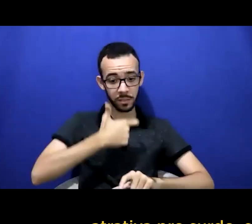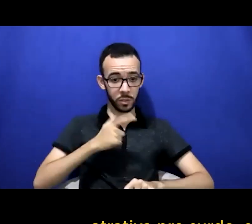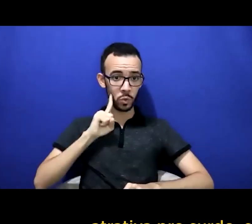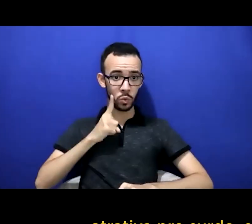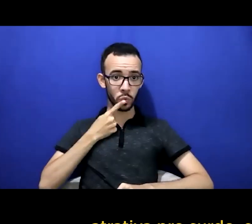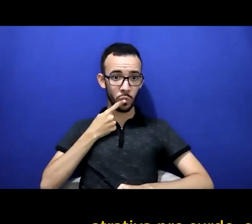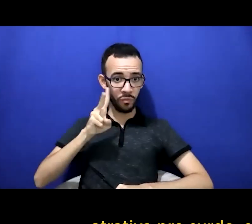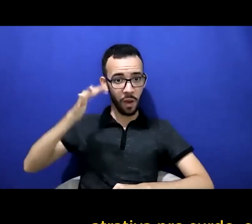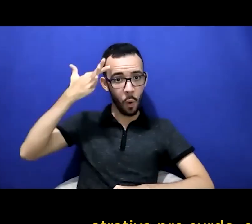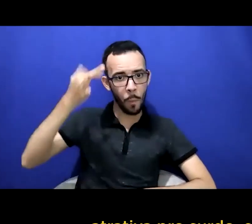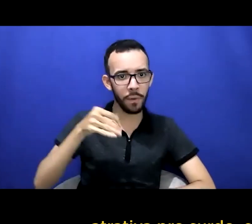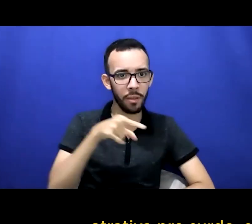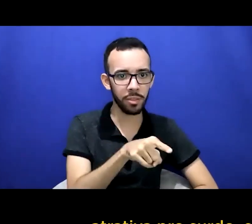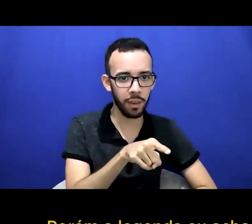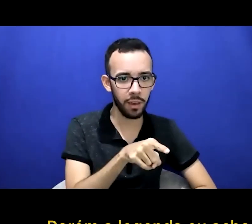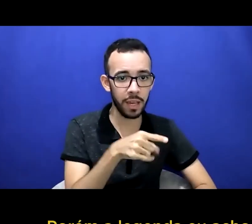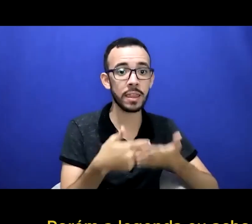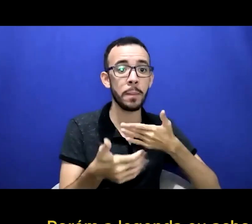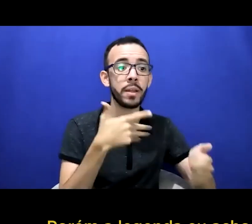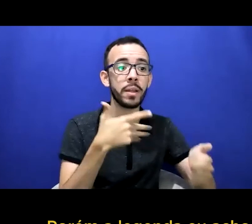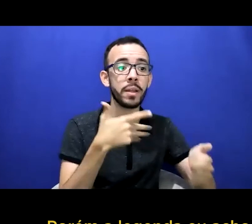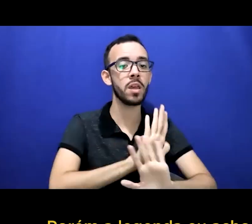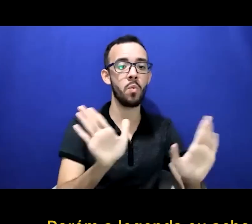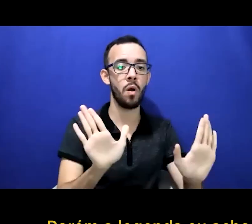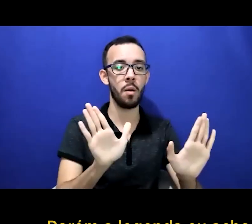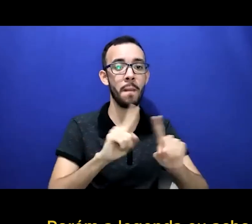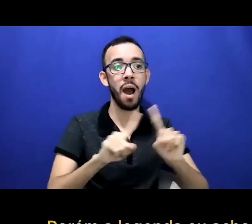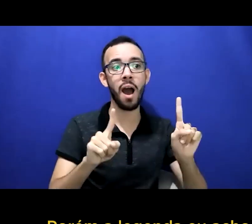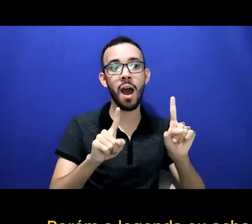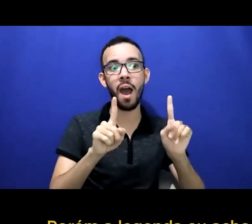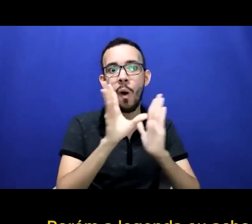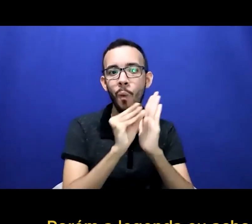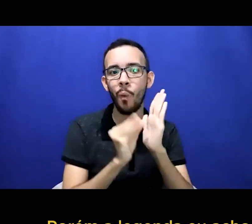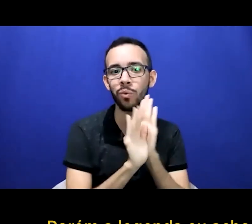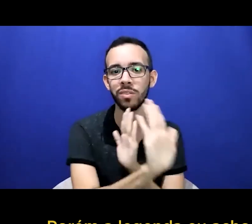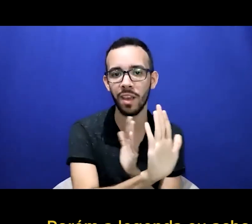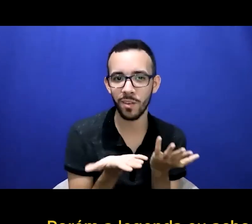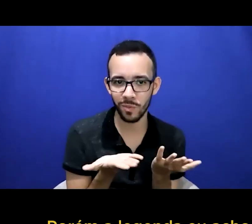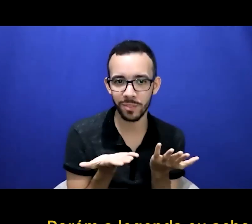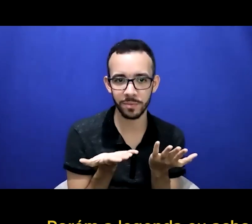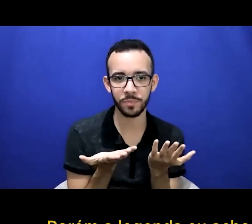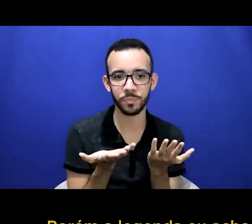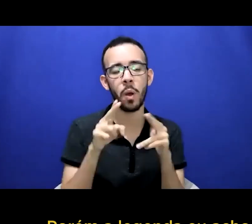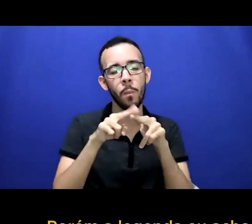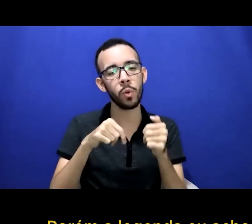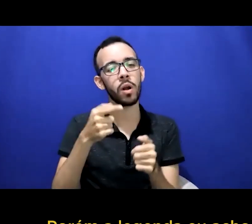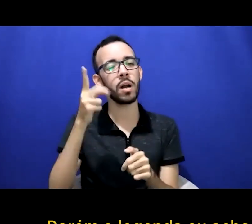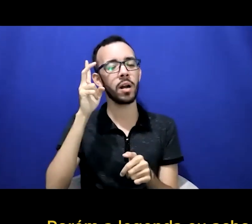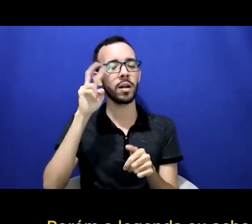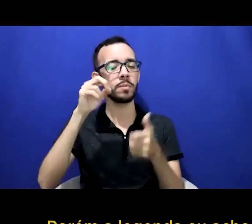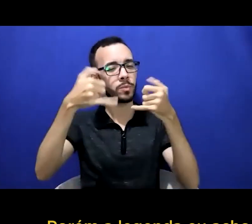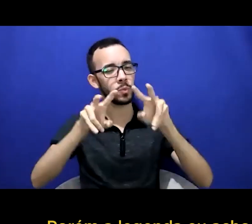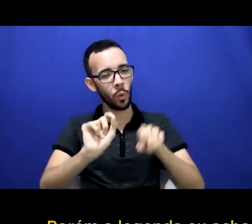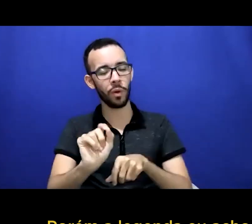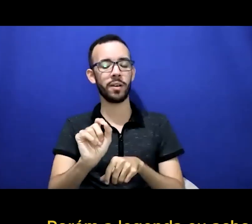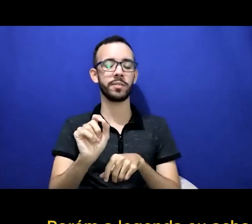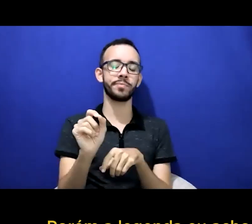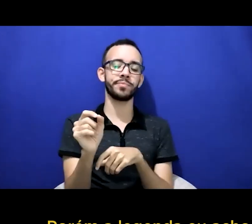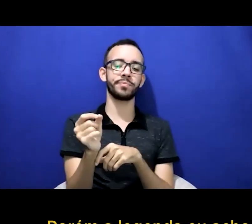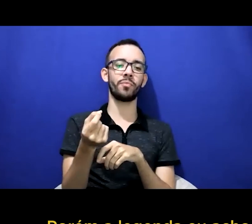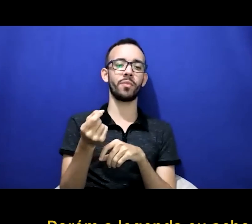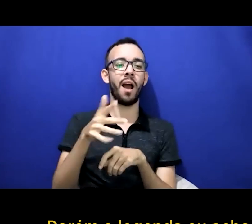povo surdo e que ele compreenda porém a legenda eu acho que seria uma ótima forma assim